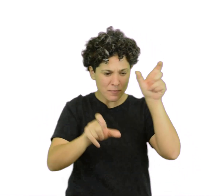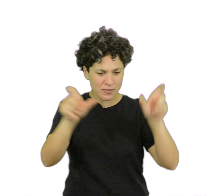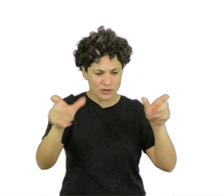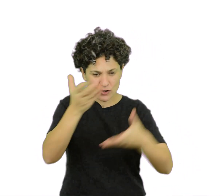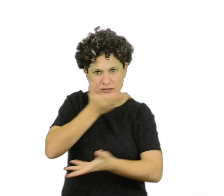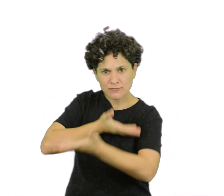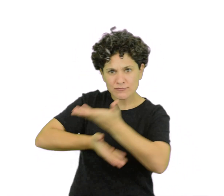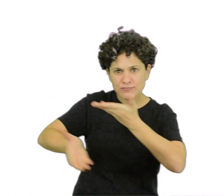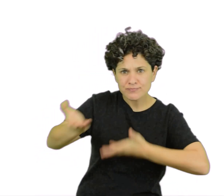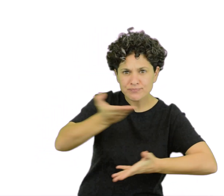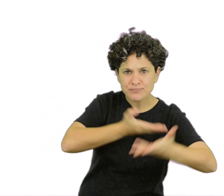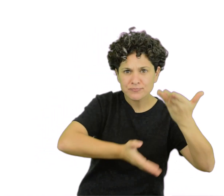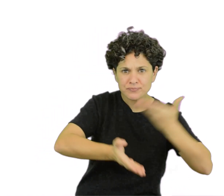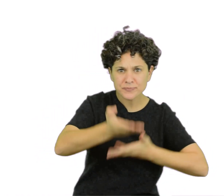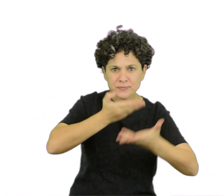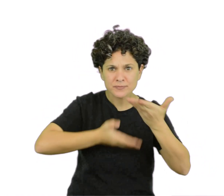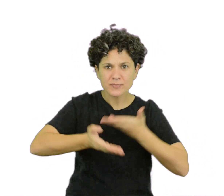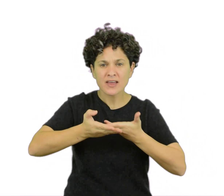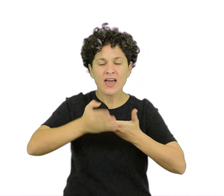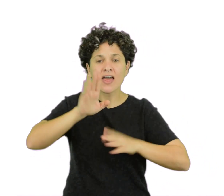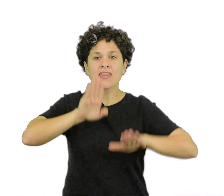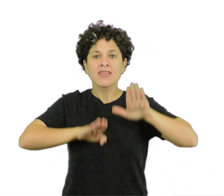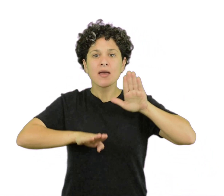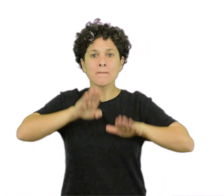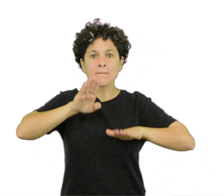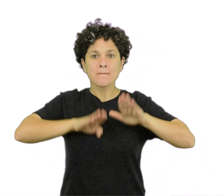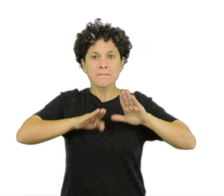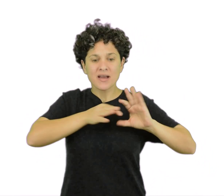de la base de cómo ven y comprenden al mundo que los rodea.